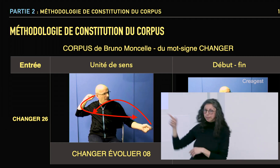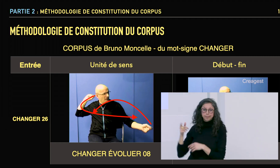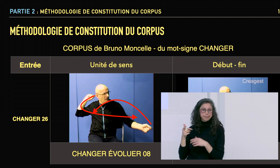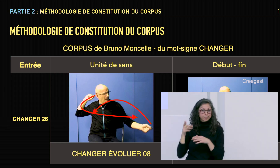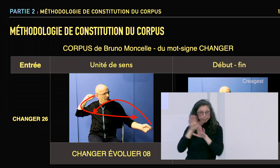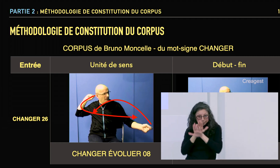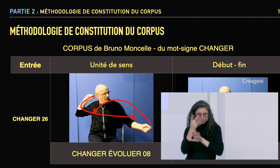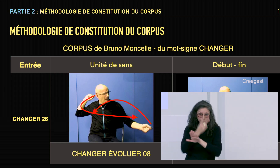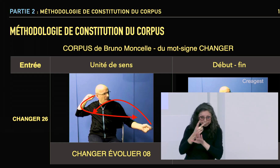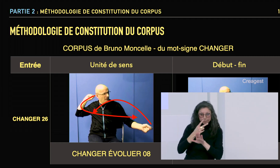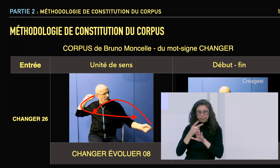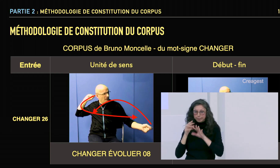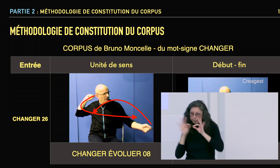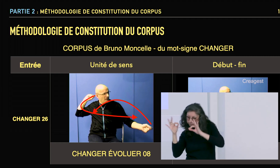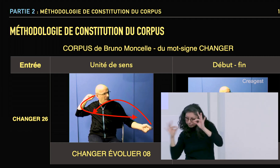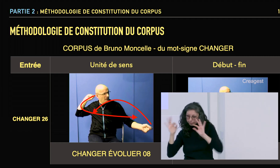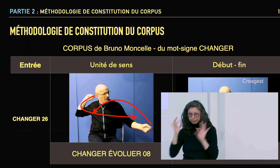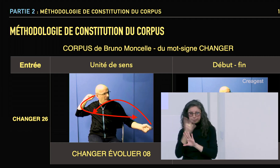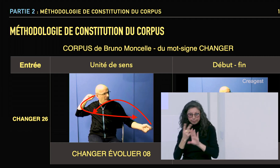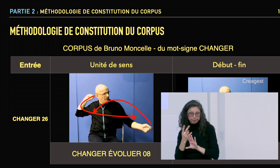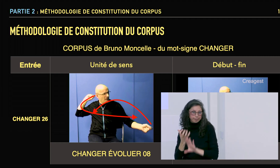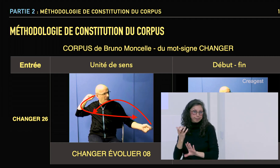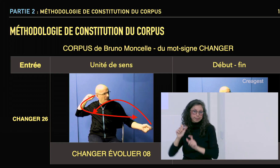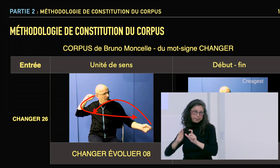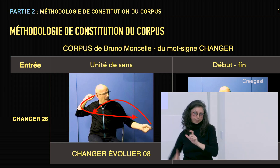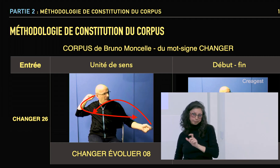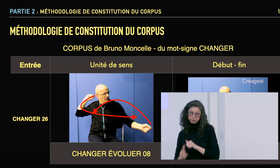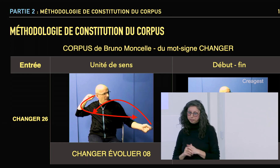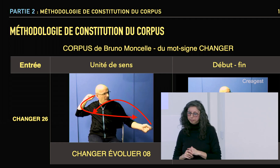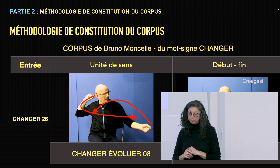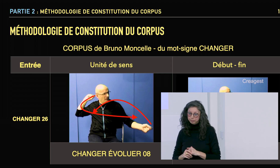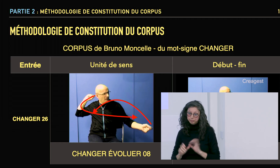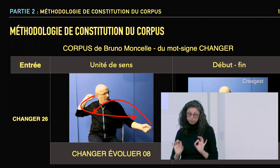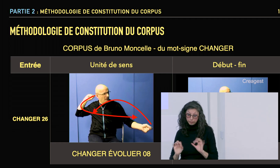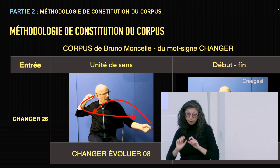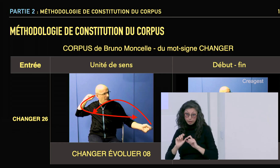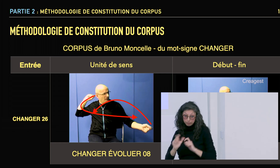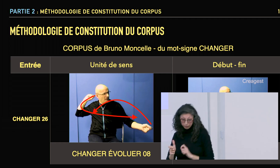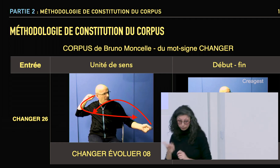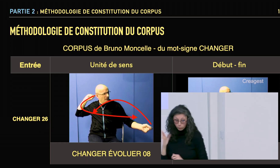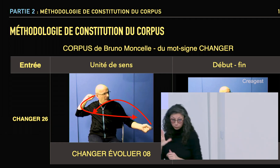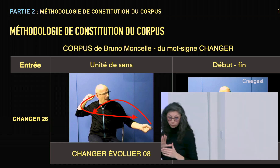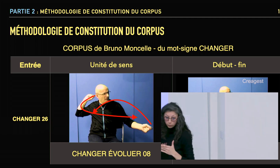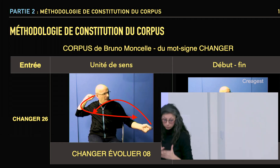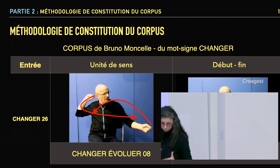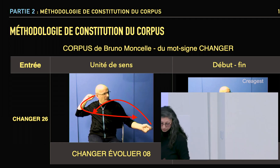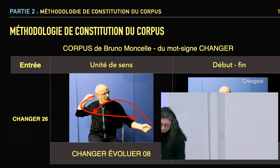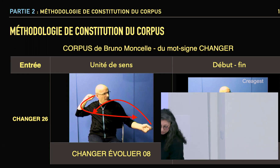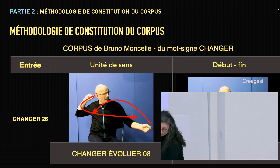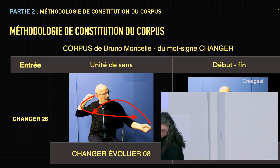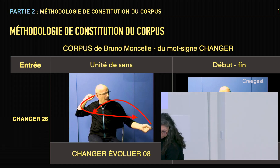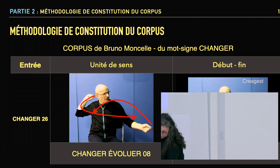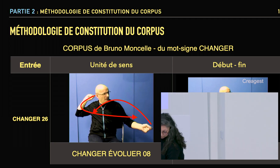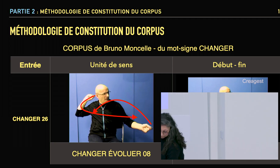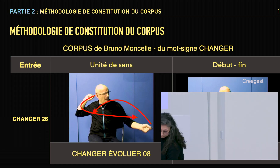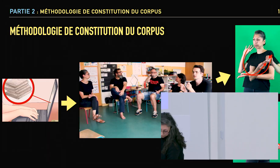Et donc c'était un extrait du corpus qui a été réalisé. Et ensuite, j'ai pu faire des analyses sur tous les extraits du verbe changer